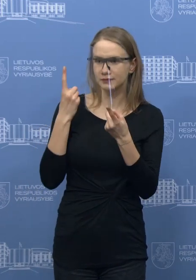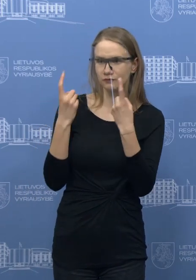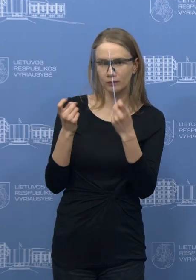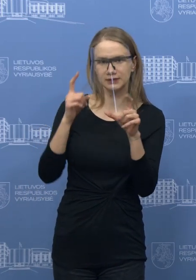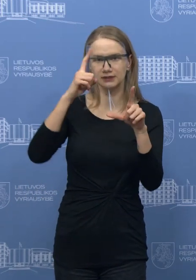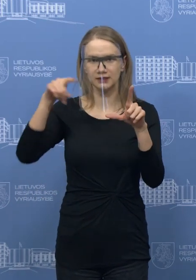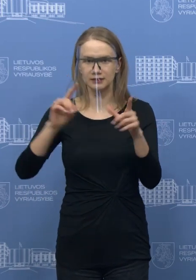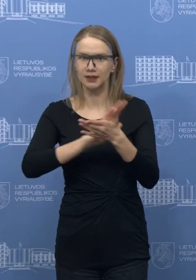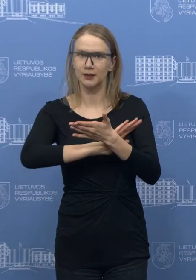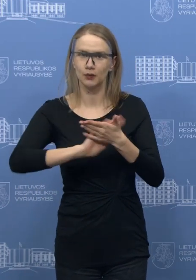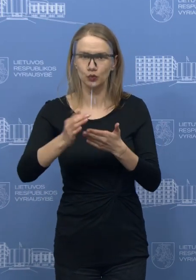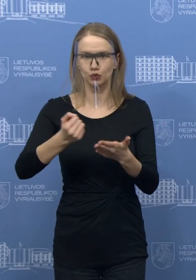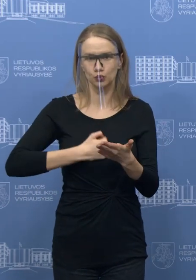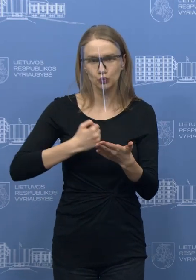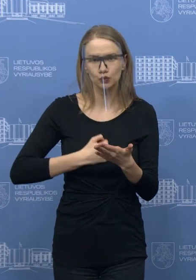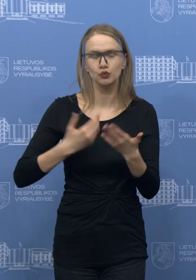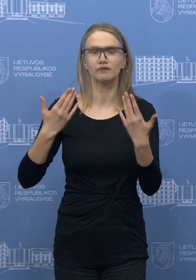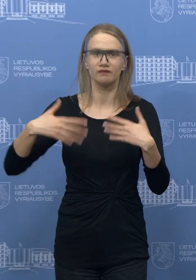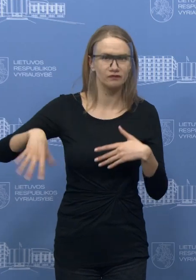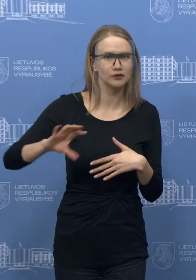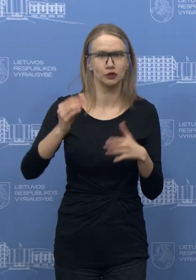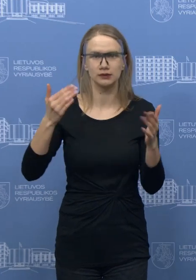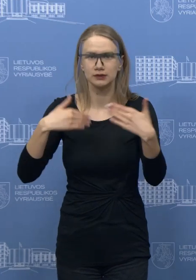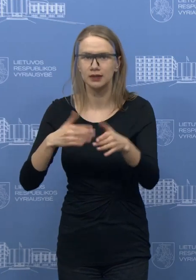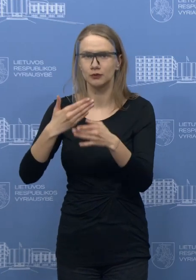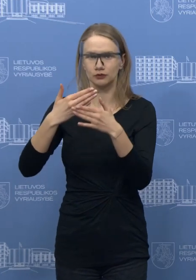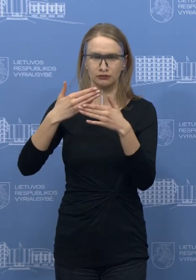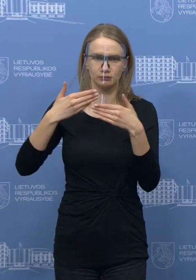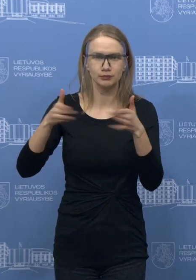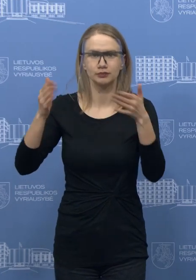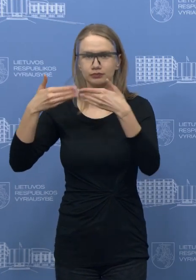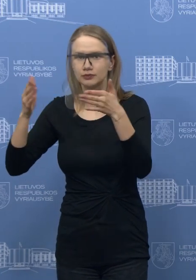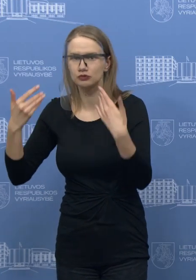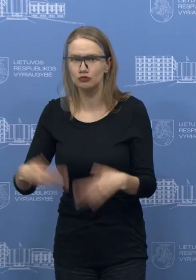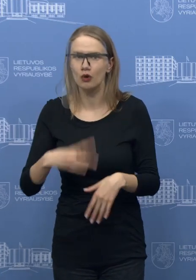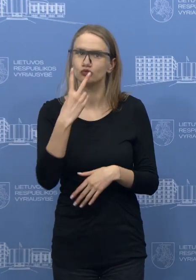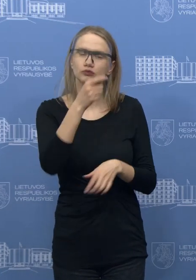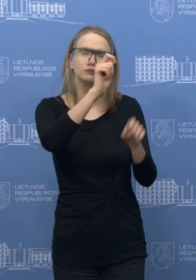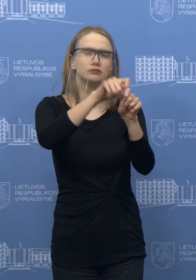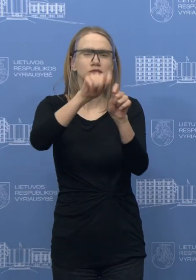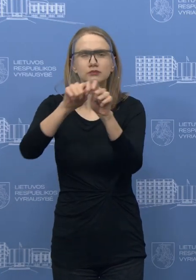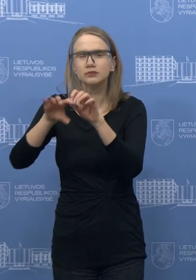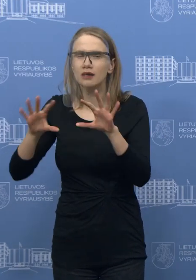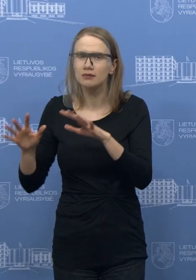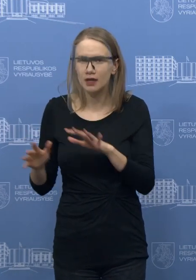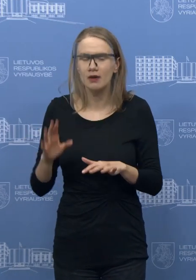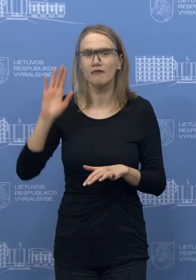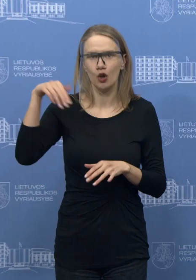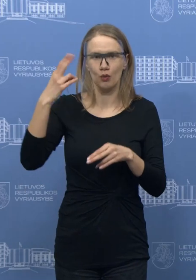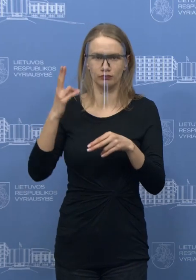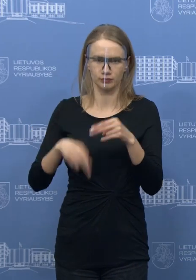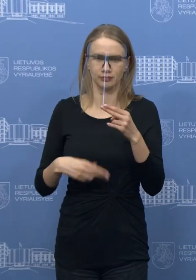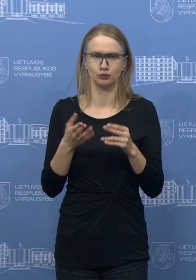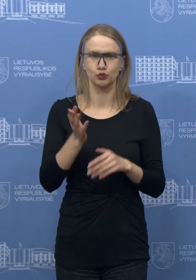o jas turėsim kiekvieną dieną geresnę, sistemos jau veikia prognozavimo, ir stebėsienos tai priimsim sprendimą. Bet